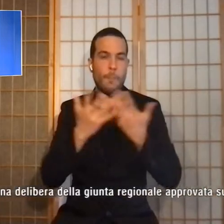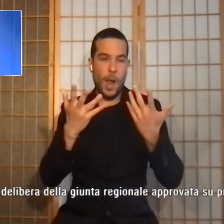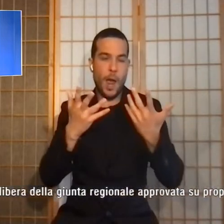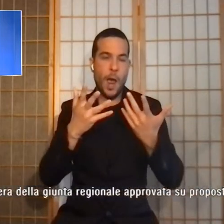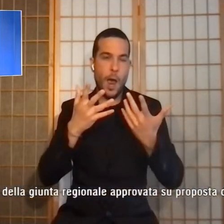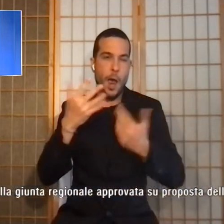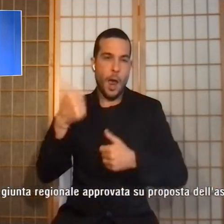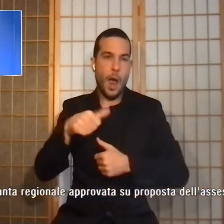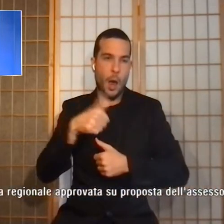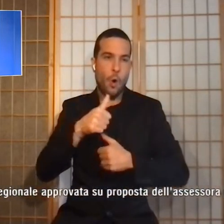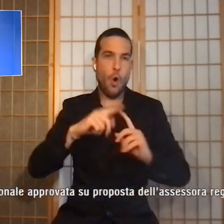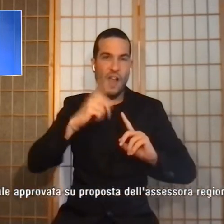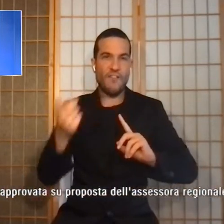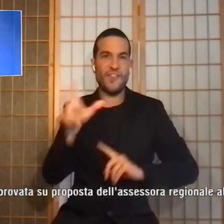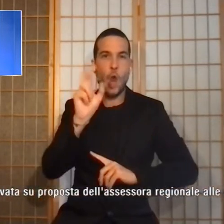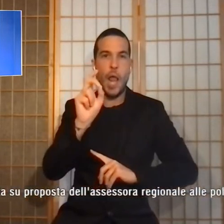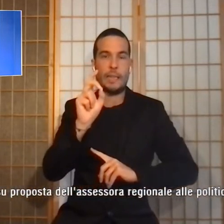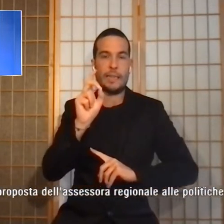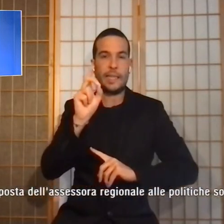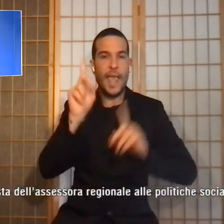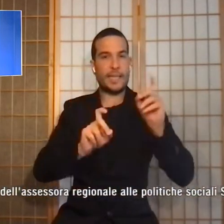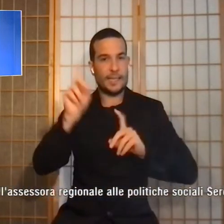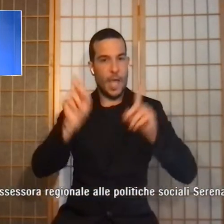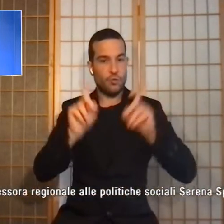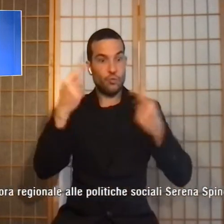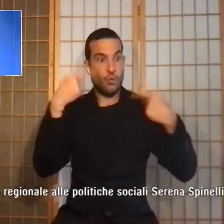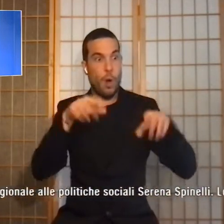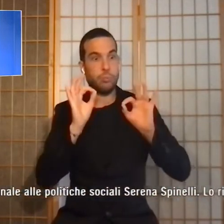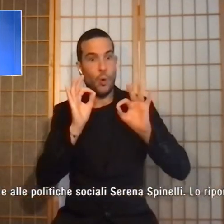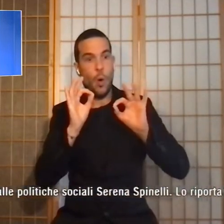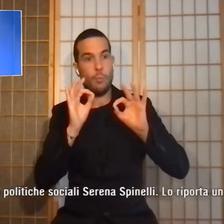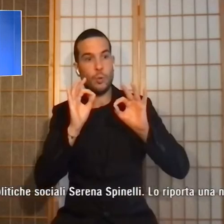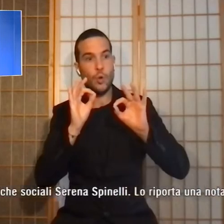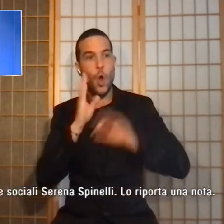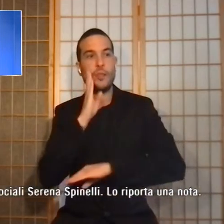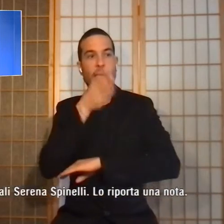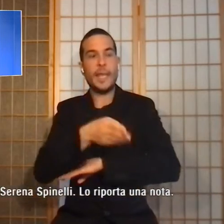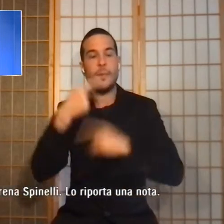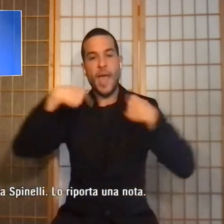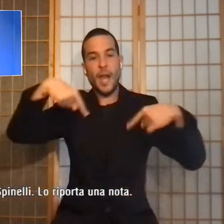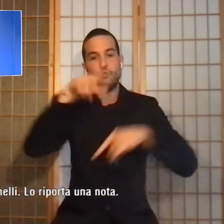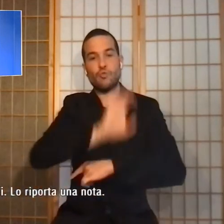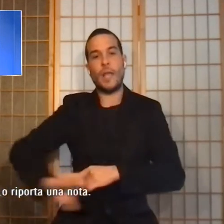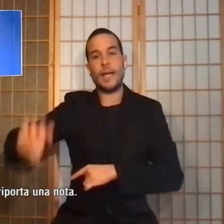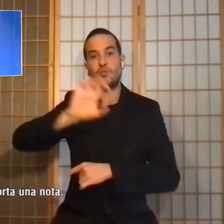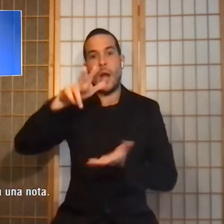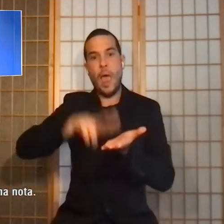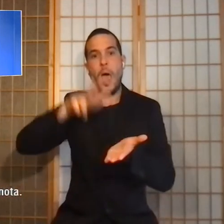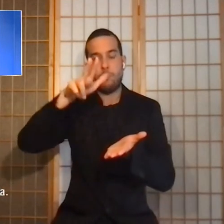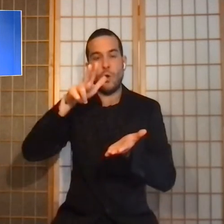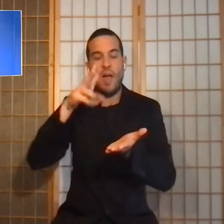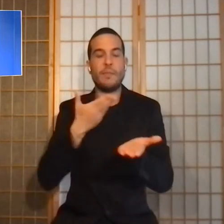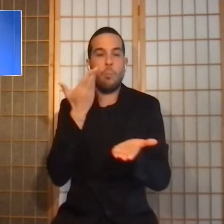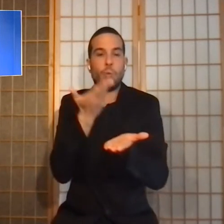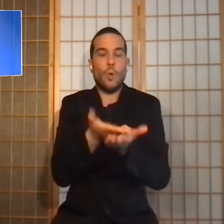È quanto stabilisce una delibera della Giunta regionale approvata su proposta dell'assessore